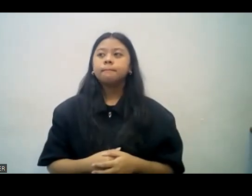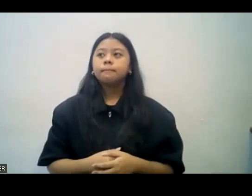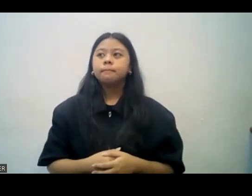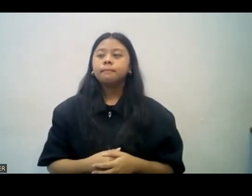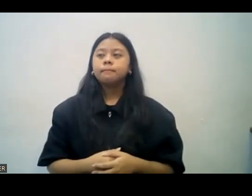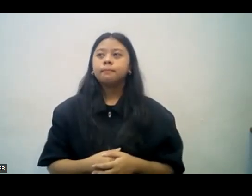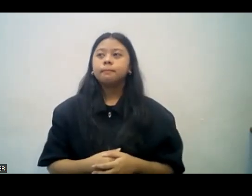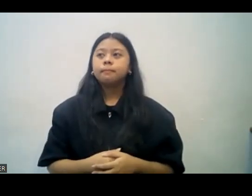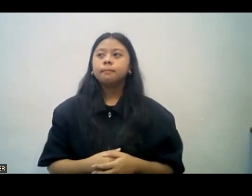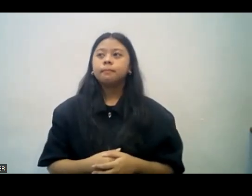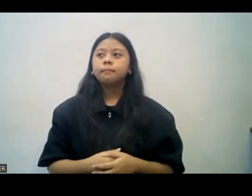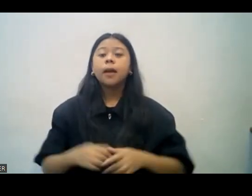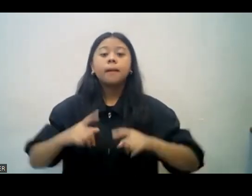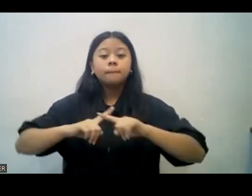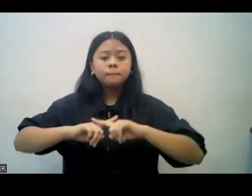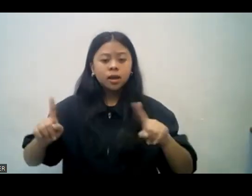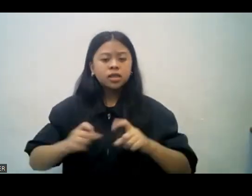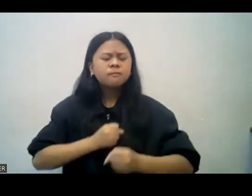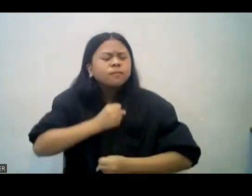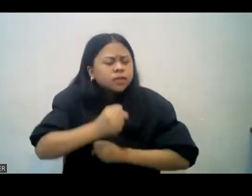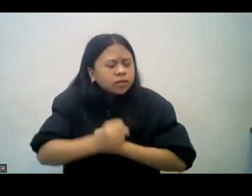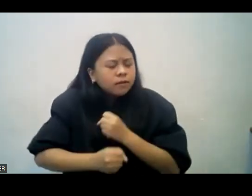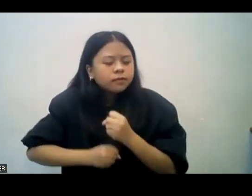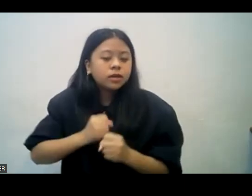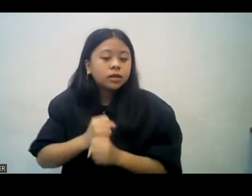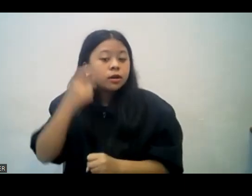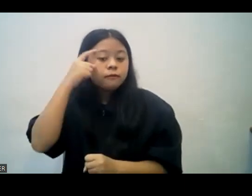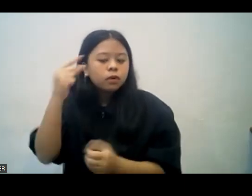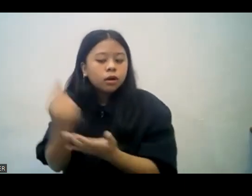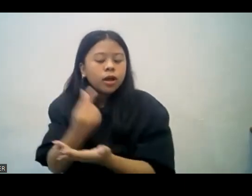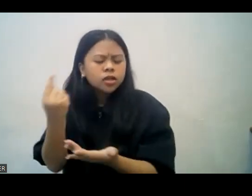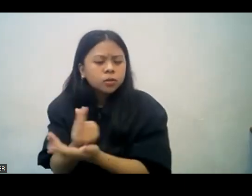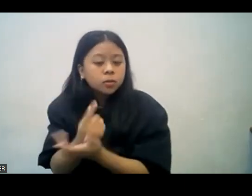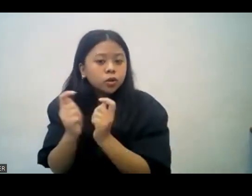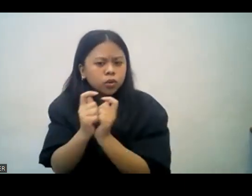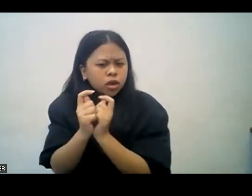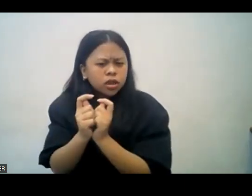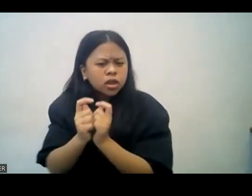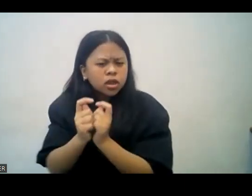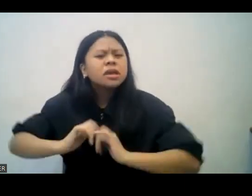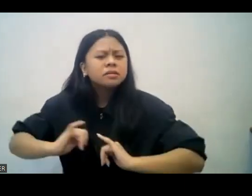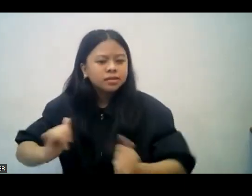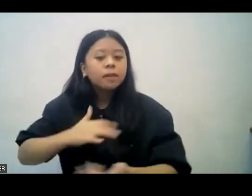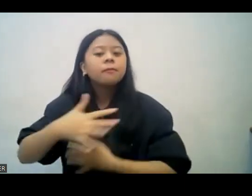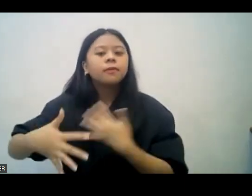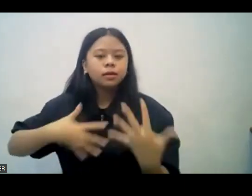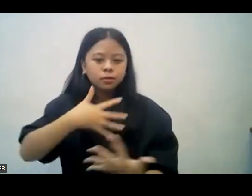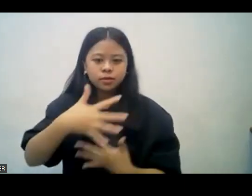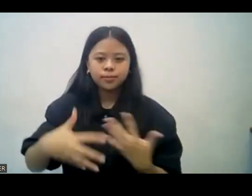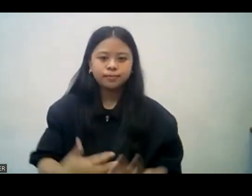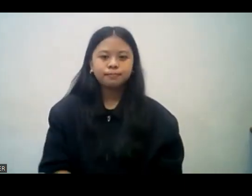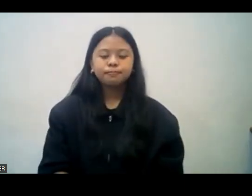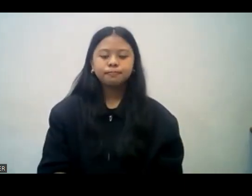together is also fellowship. Pero yung pong pagdusa, pagdurusa sa ebanghelyo kasama ng